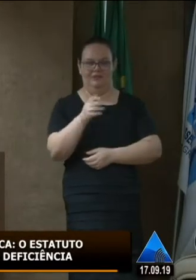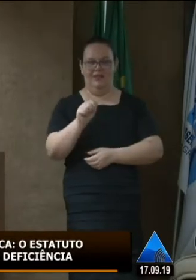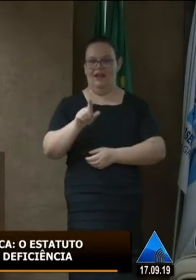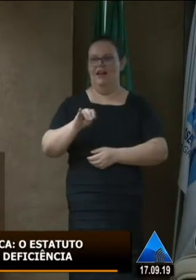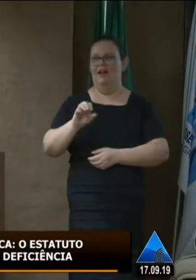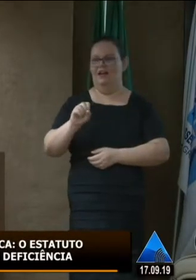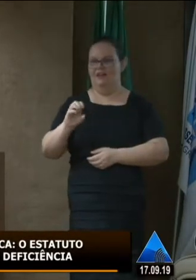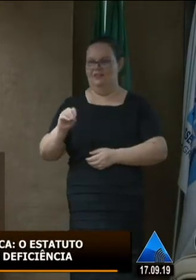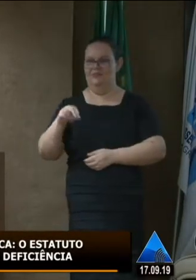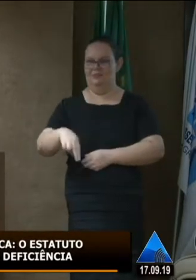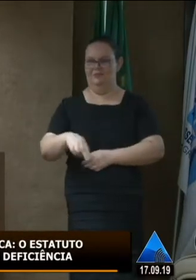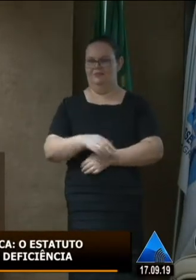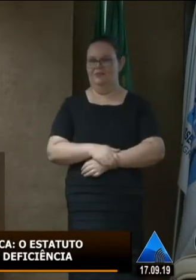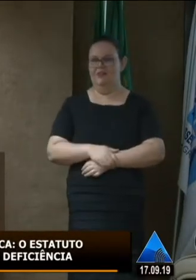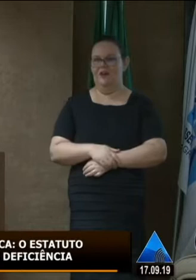por este brilhante